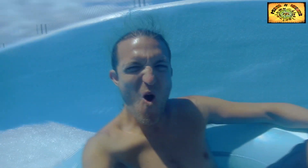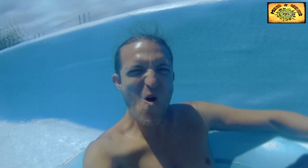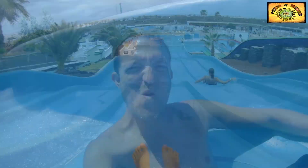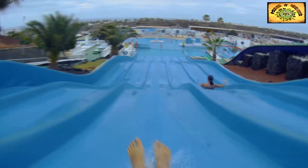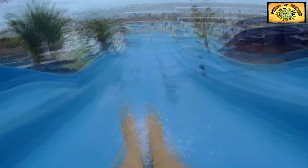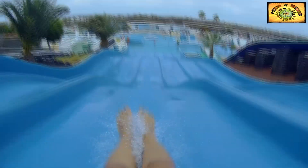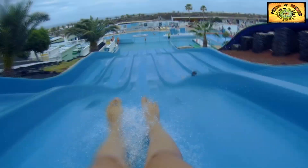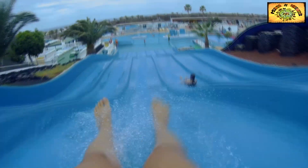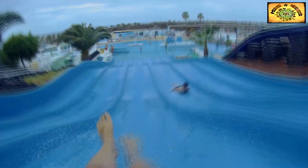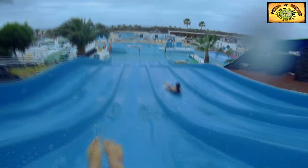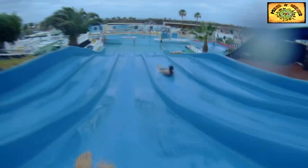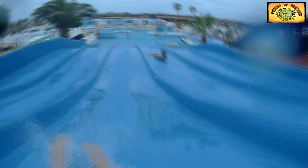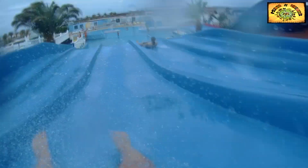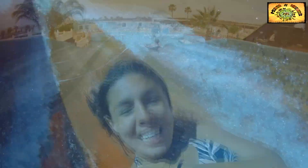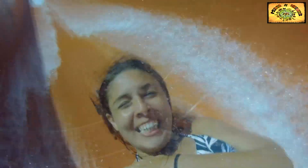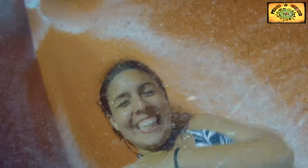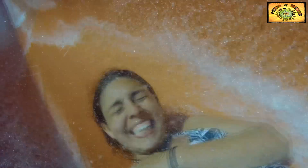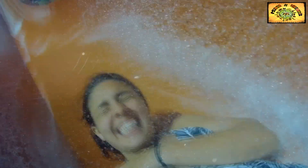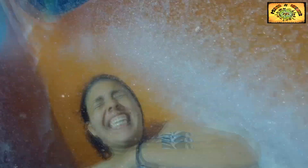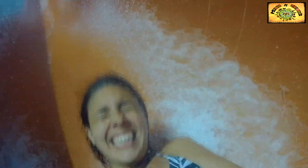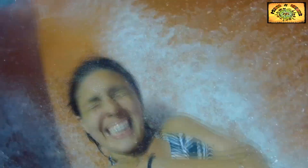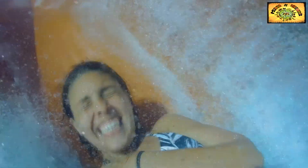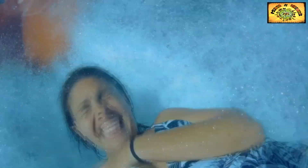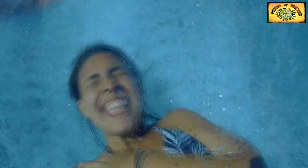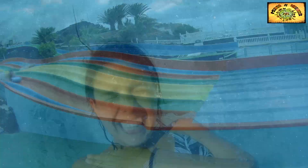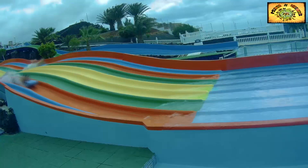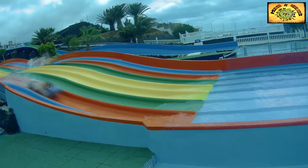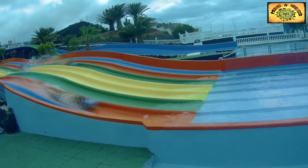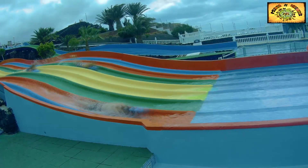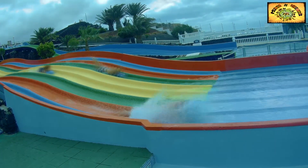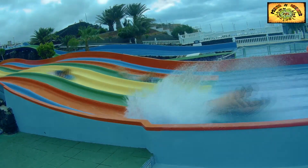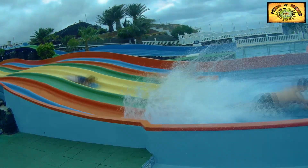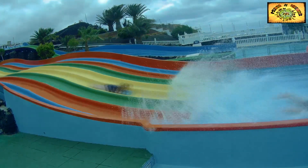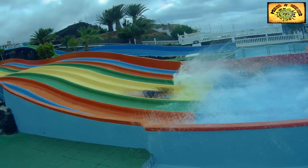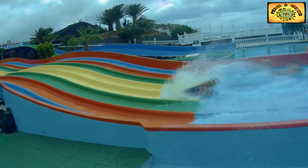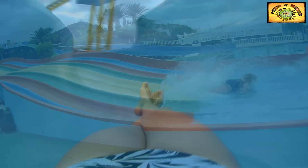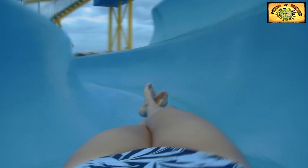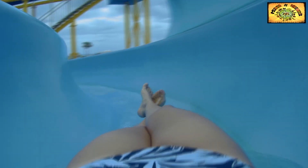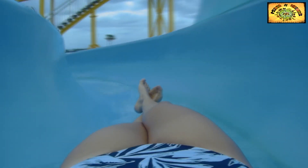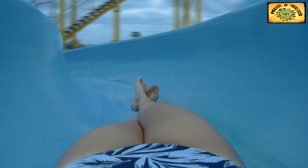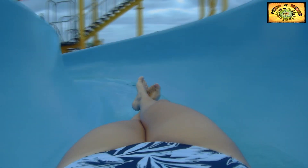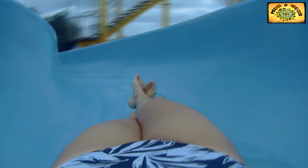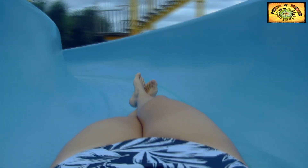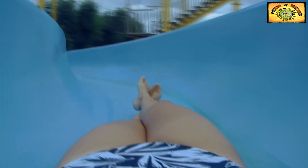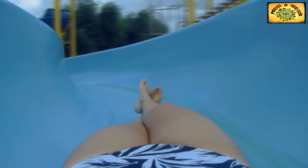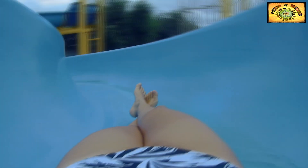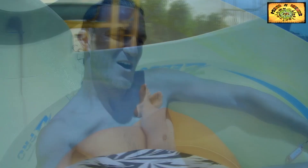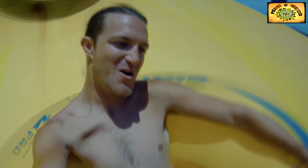No son enormes, pero tiene adrenalina. caminaces. Tiene adrenalina, pero una adrenalina justa. En las que Raúl y yo nos subimos a todo para